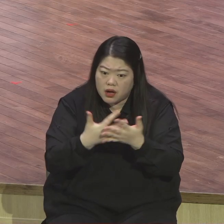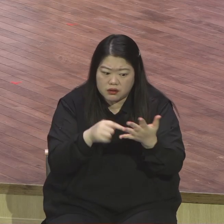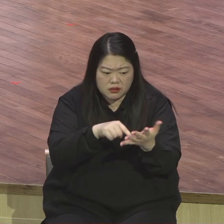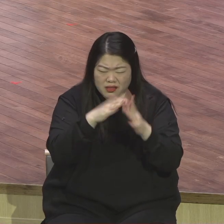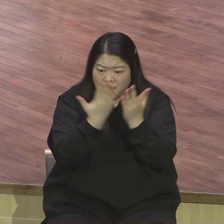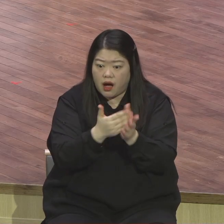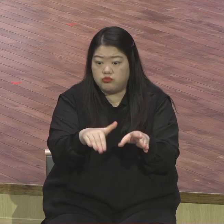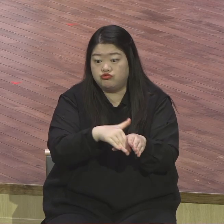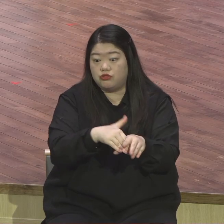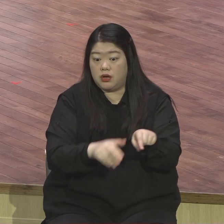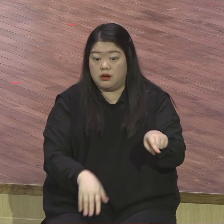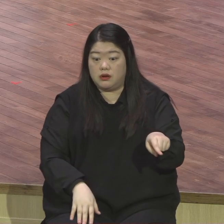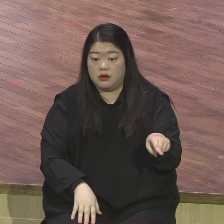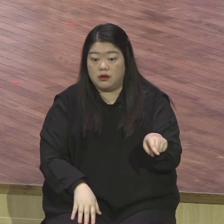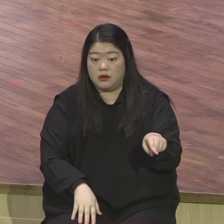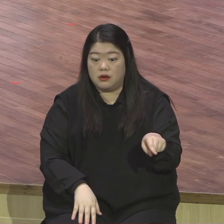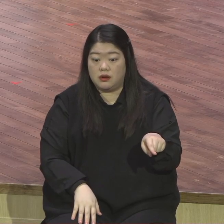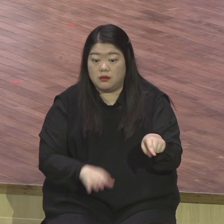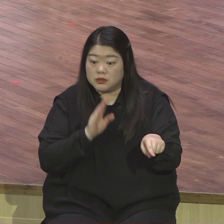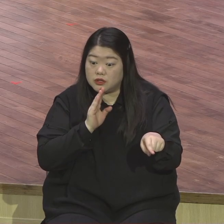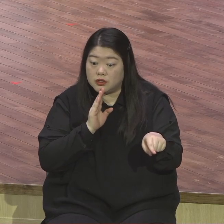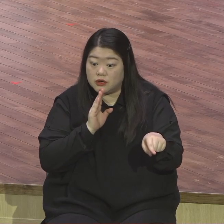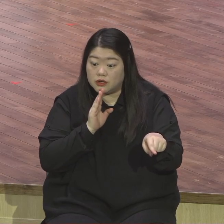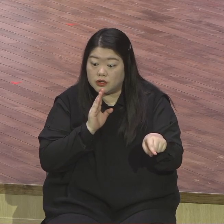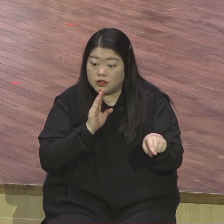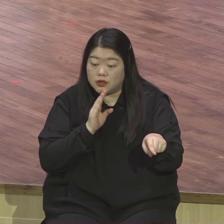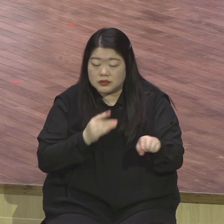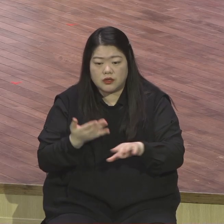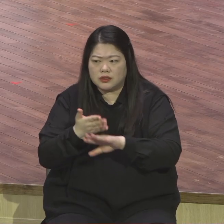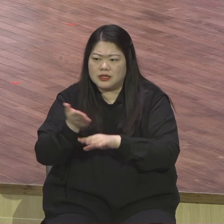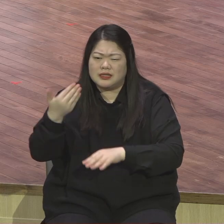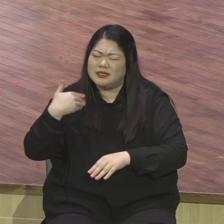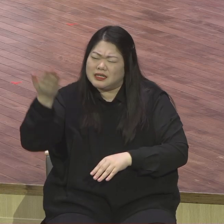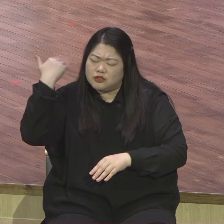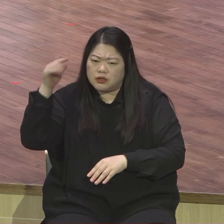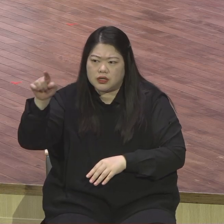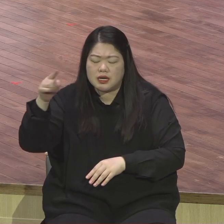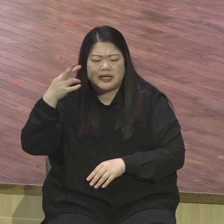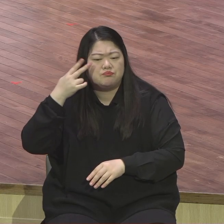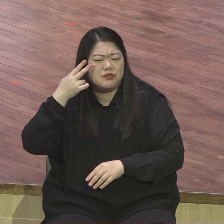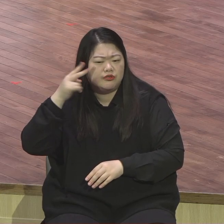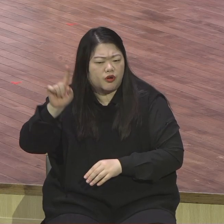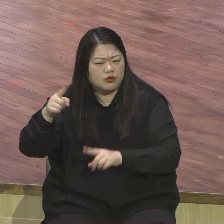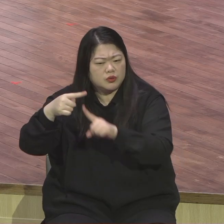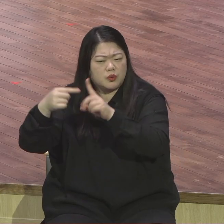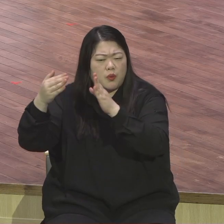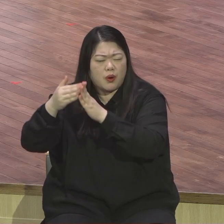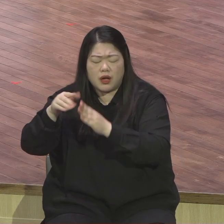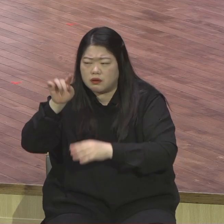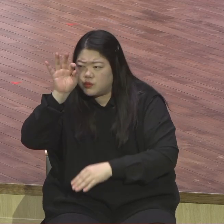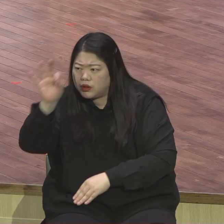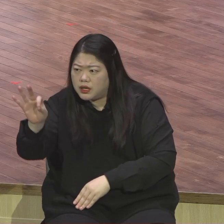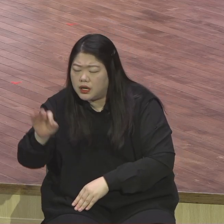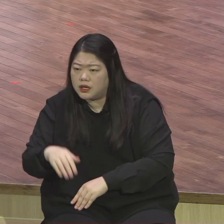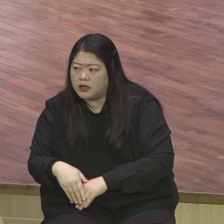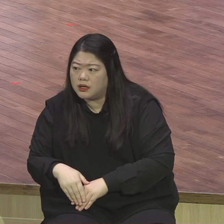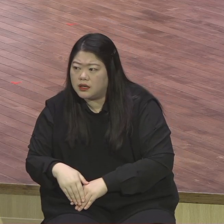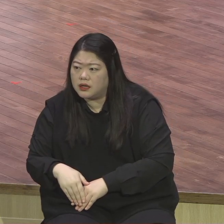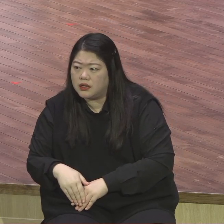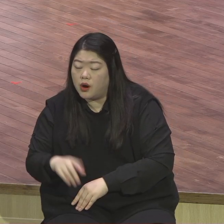큰 교회에서는 목사가 설교를 하잖아요. 설교 내용을 이 뮤지컬로 해버려요.